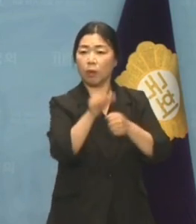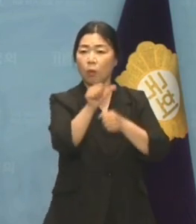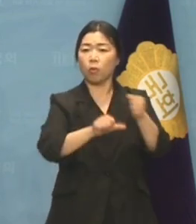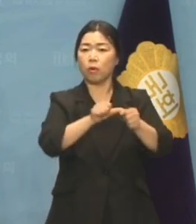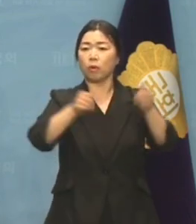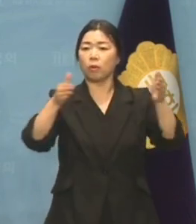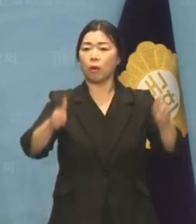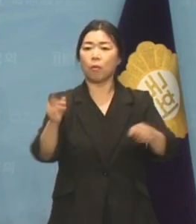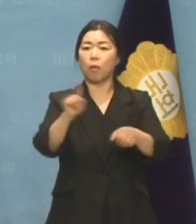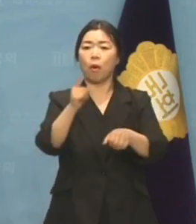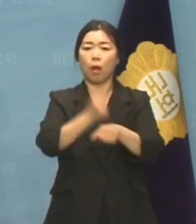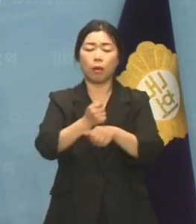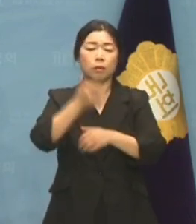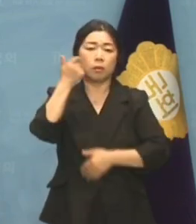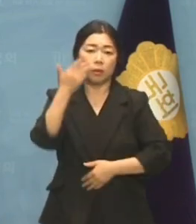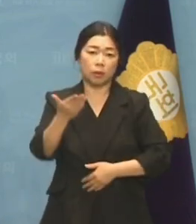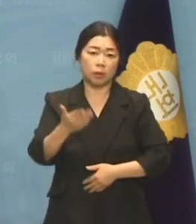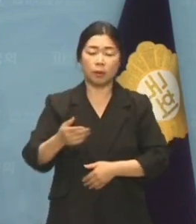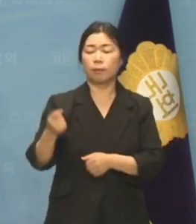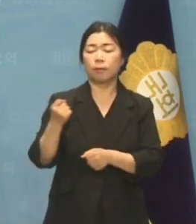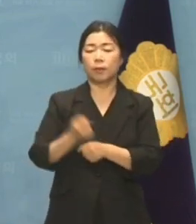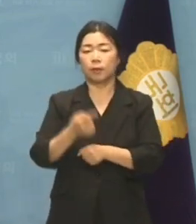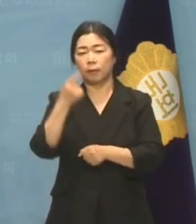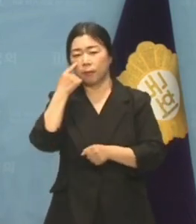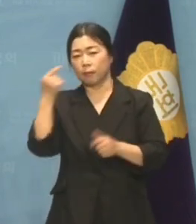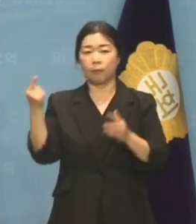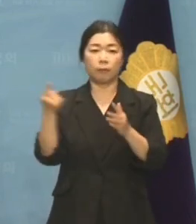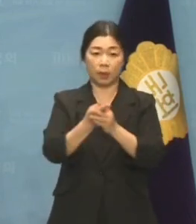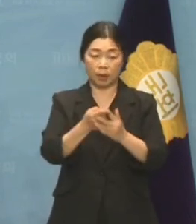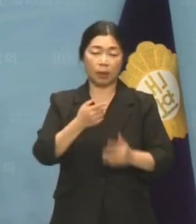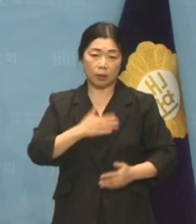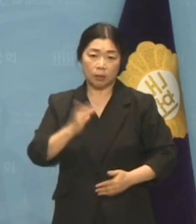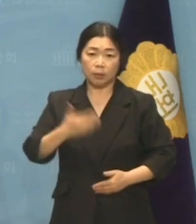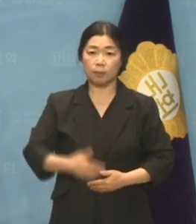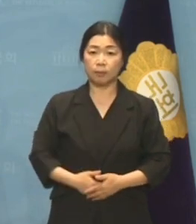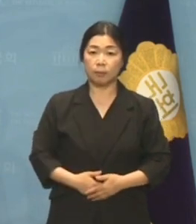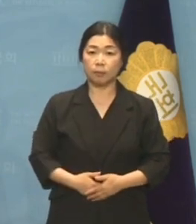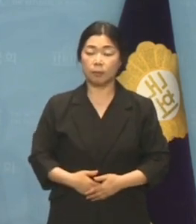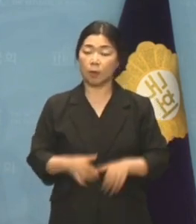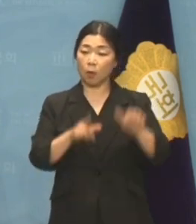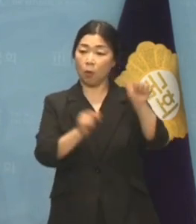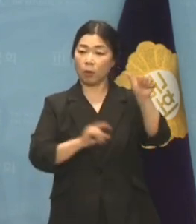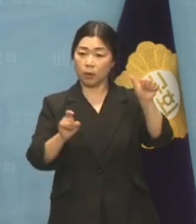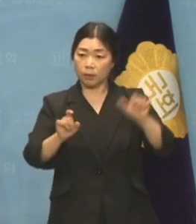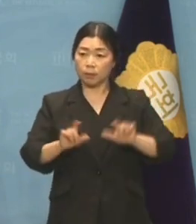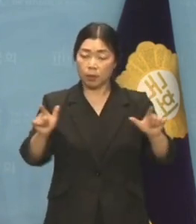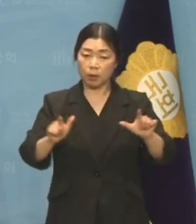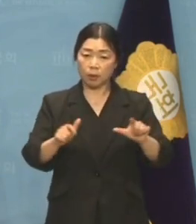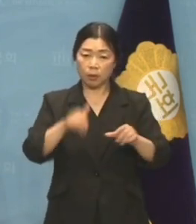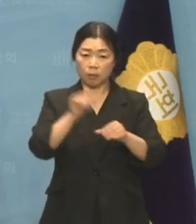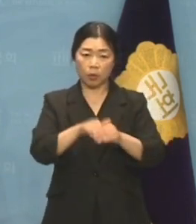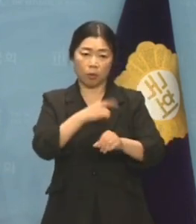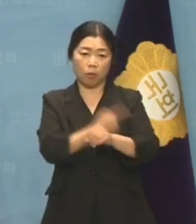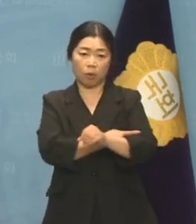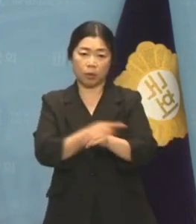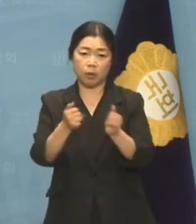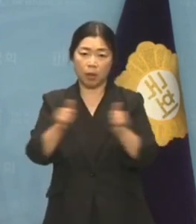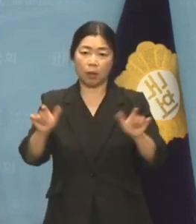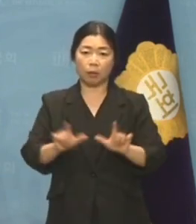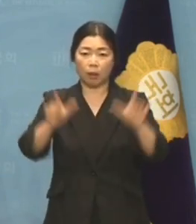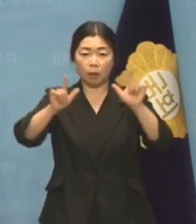일을 벌였는지 이미 감이 왔습니다. 지난 5월 10일 유권자의 날을 맞아